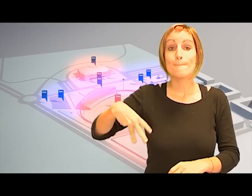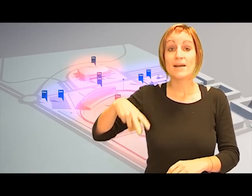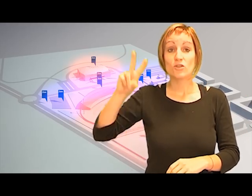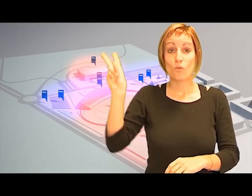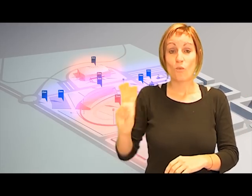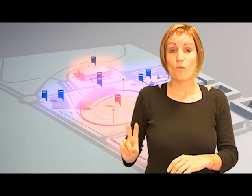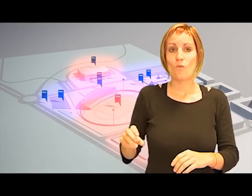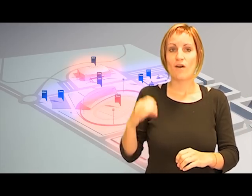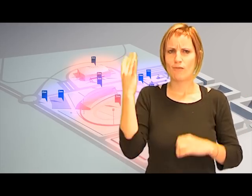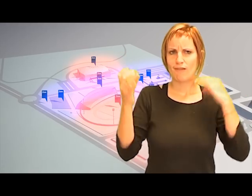cuadrados de actividades.